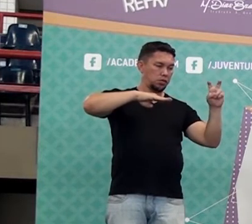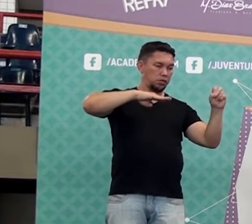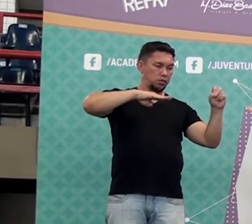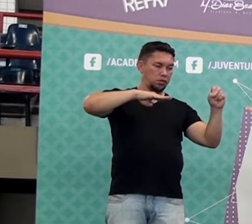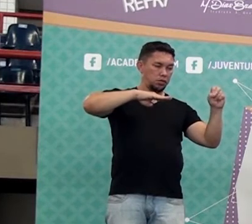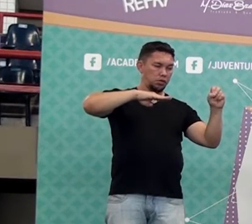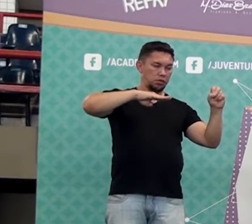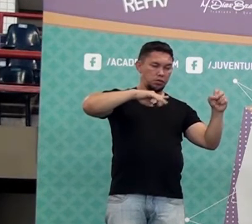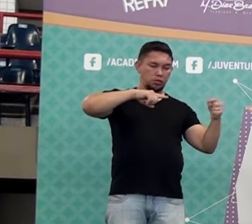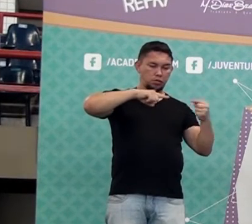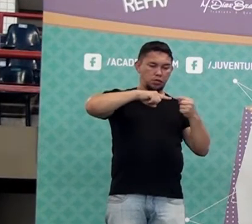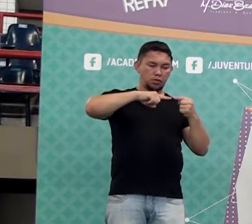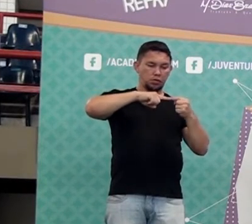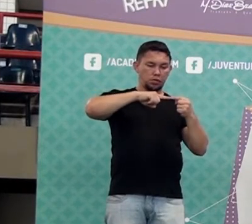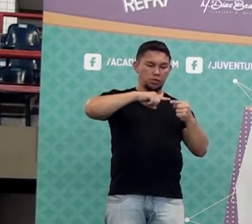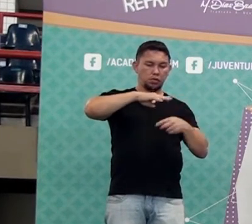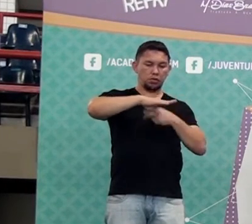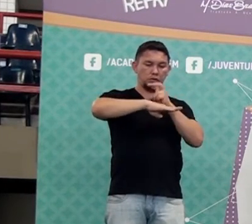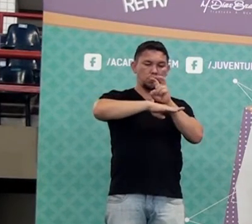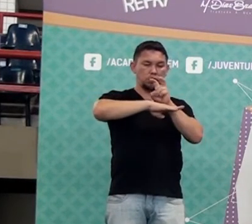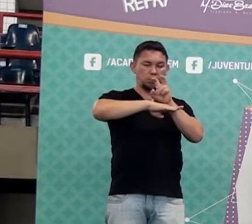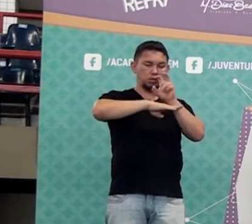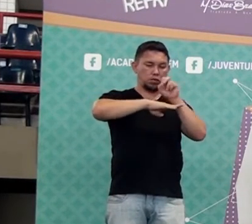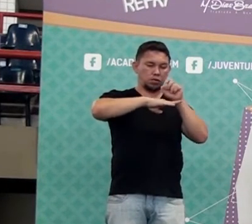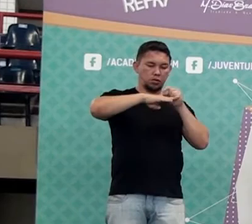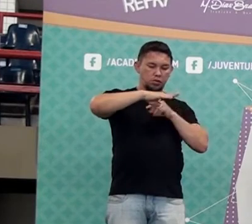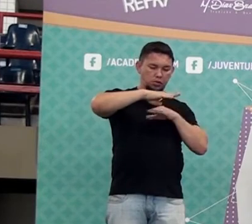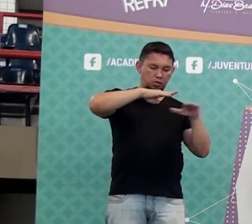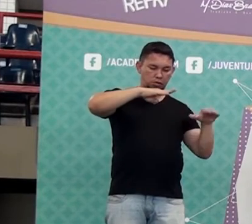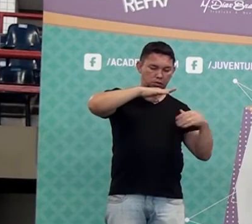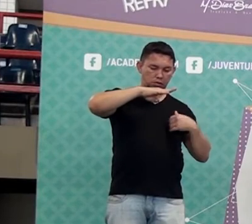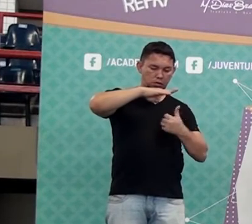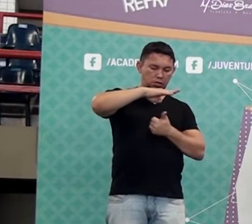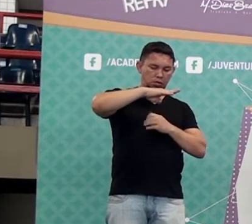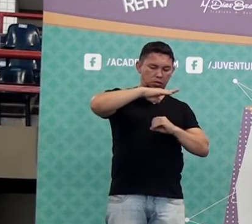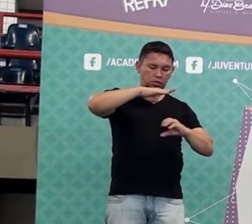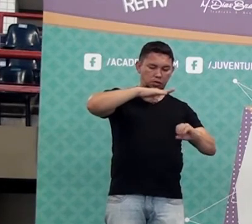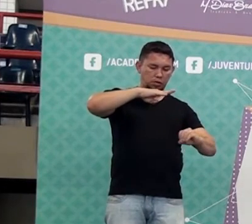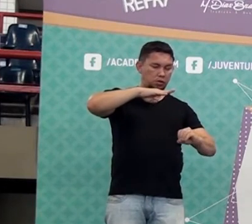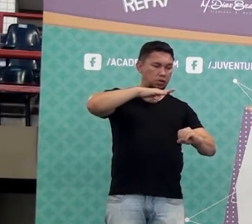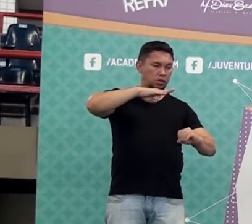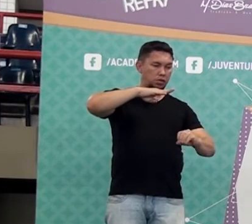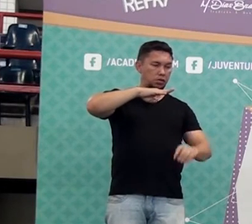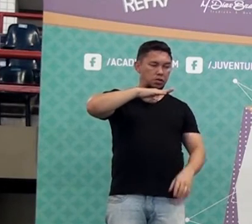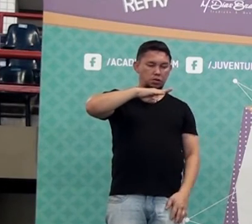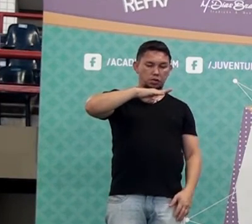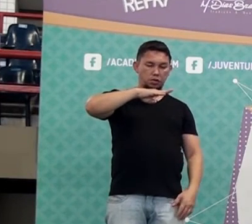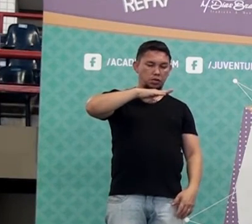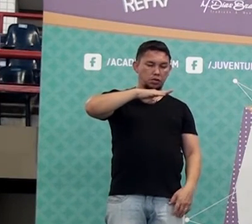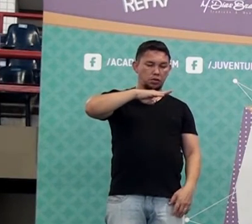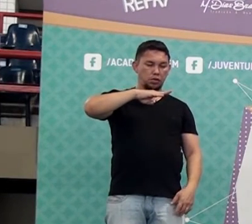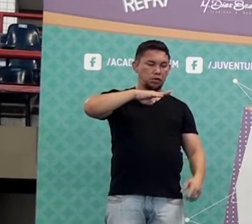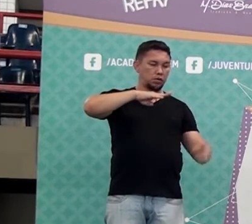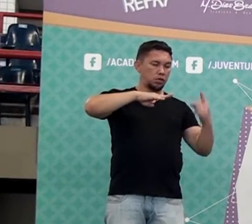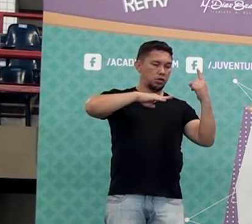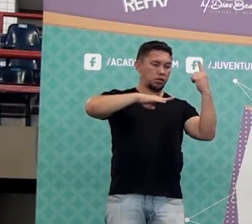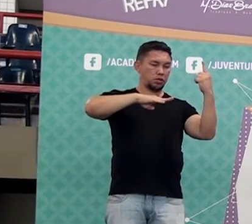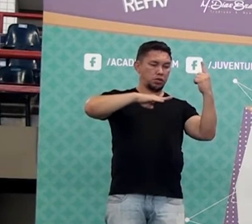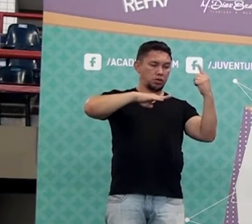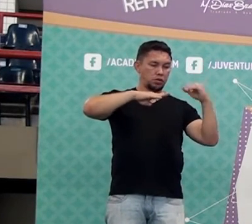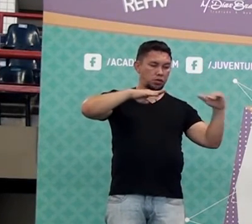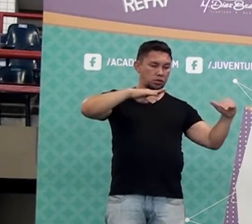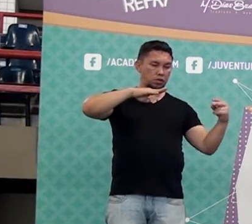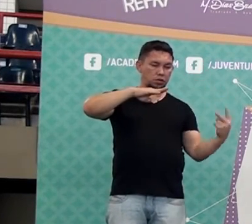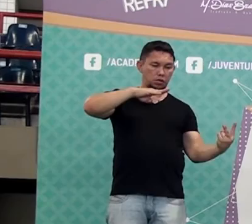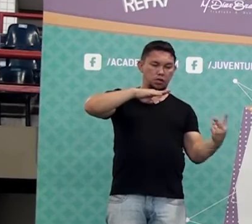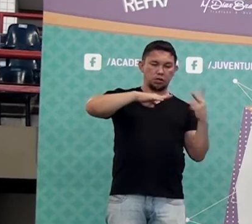fração que eu escrevo é 50 dividido por 100. Ou seja, 1 dividido por 2 é a